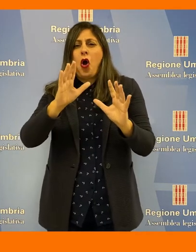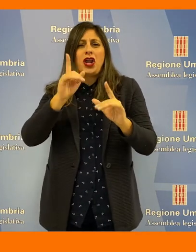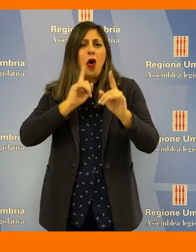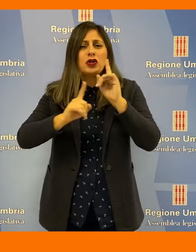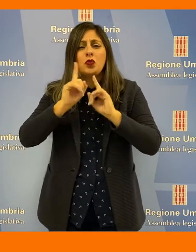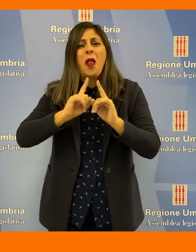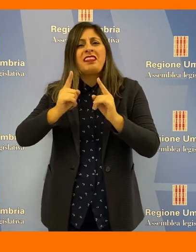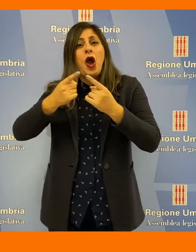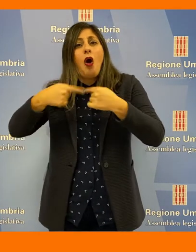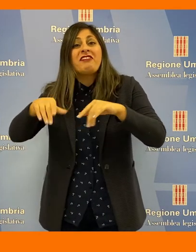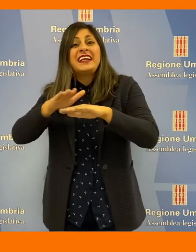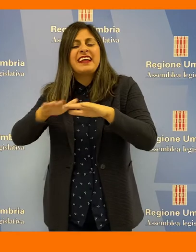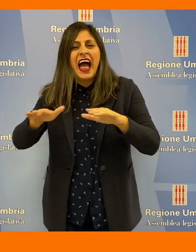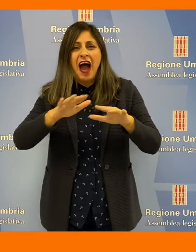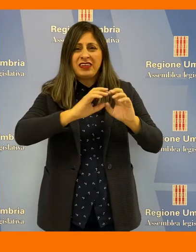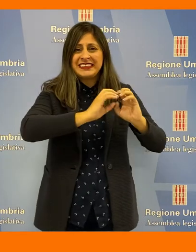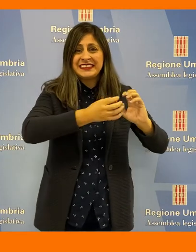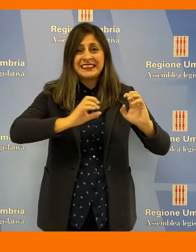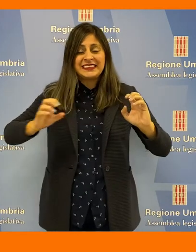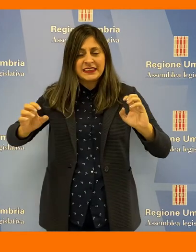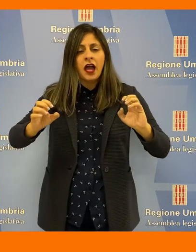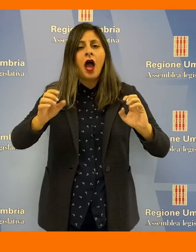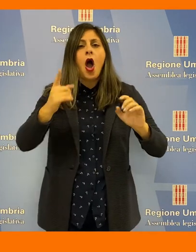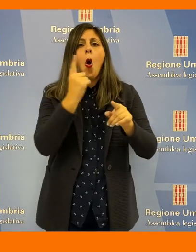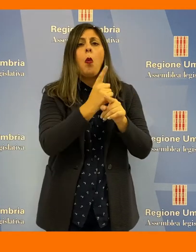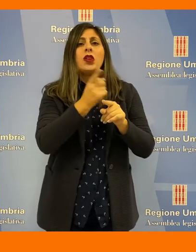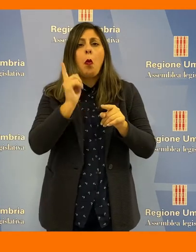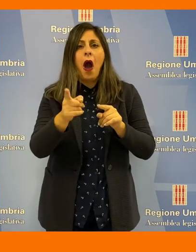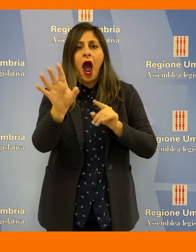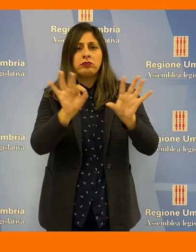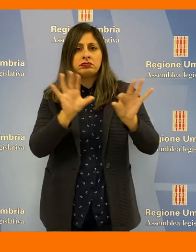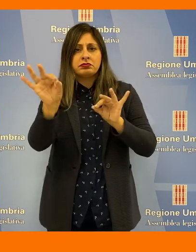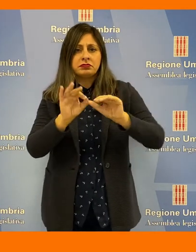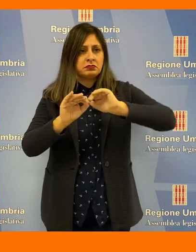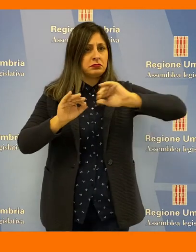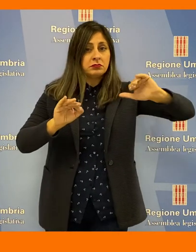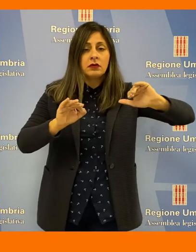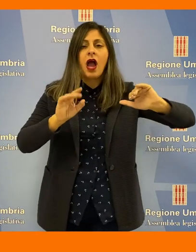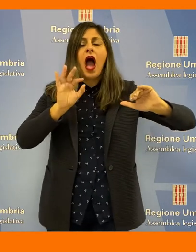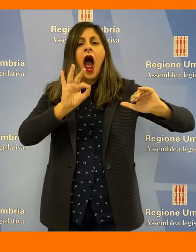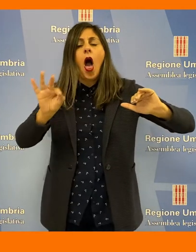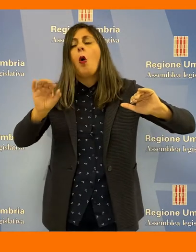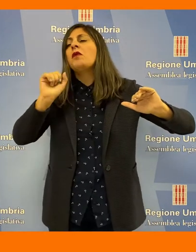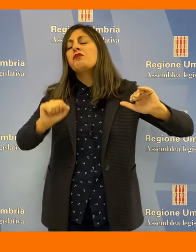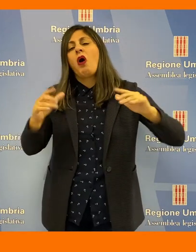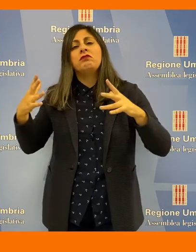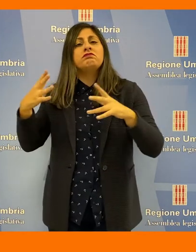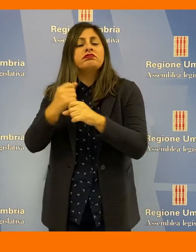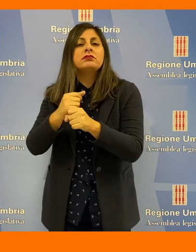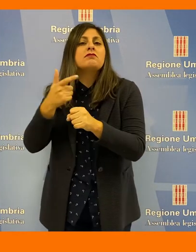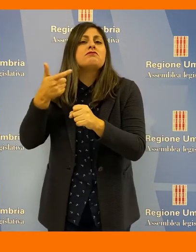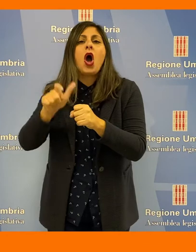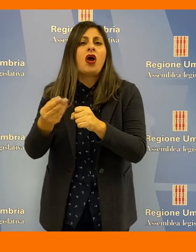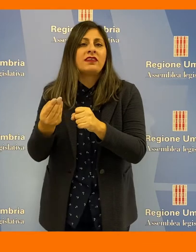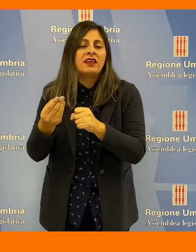consulte, conferenze o tavoli sono realmente utili e quali invece possono essere soppressi perché non si